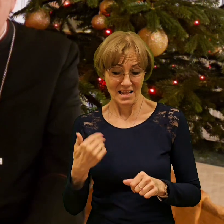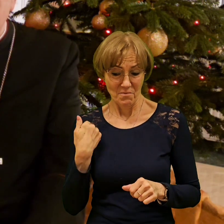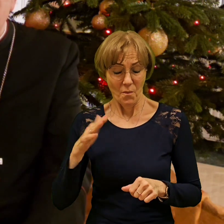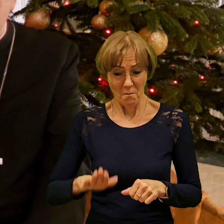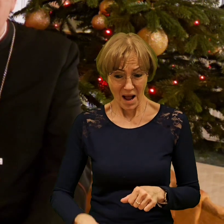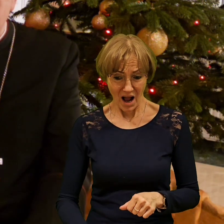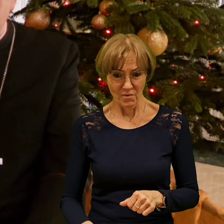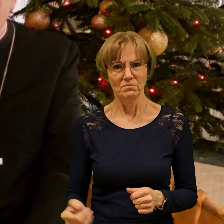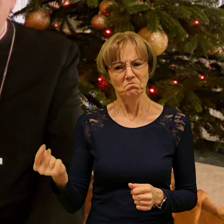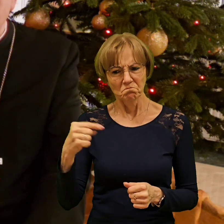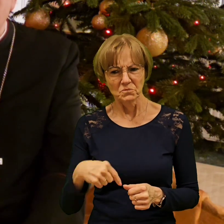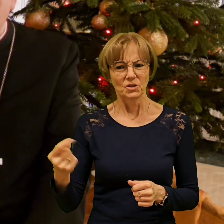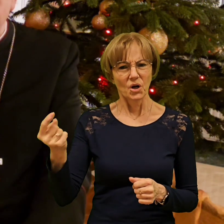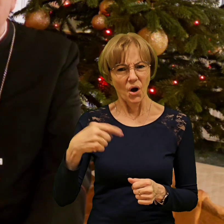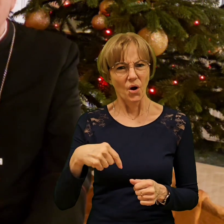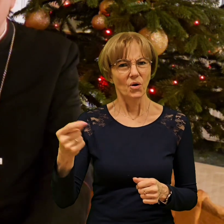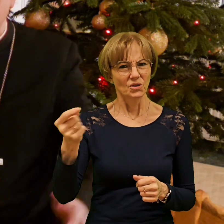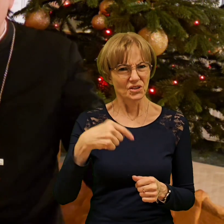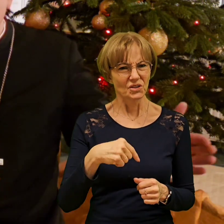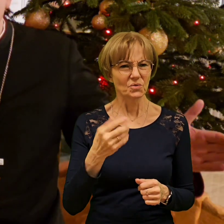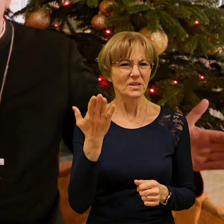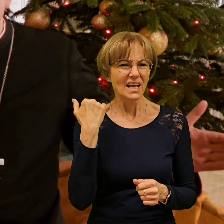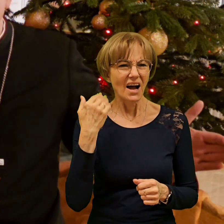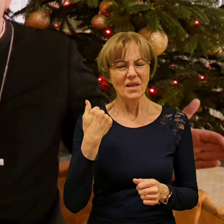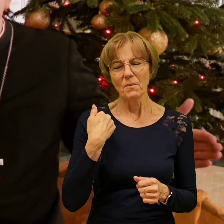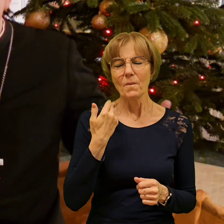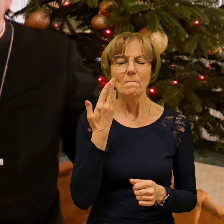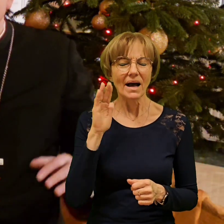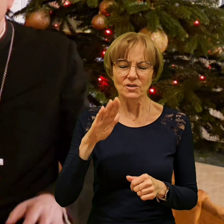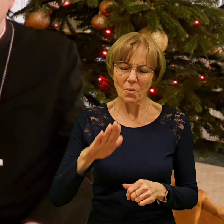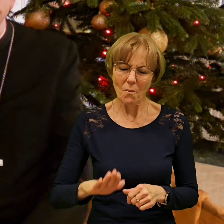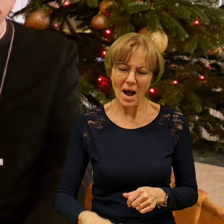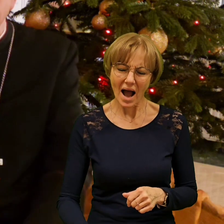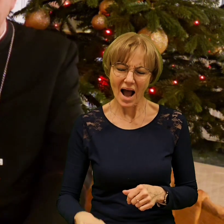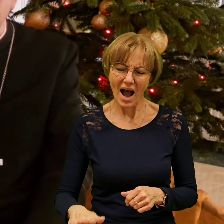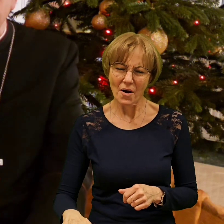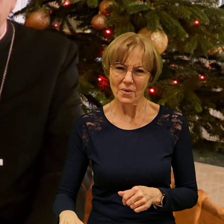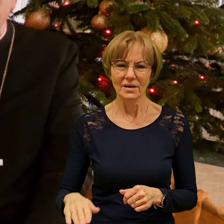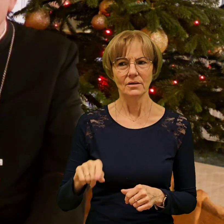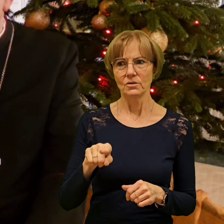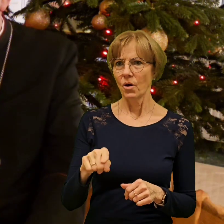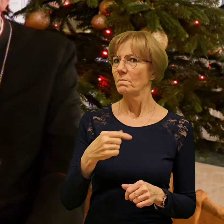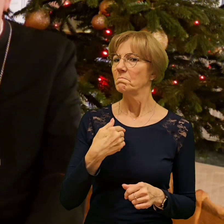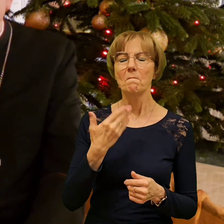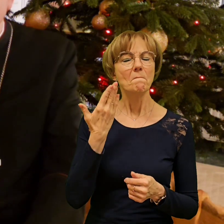bardzo go szanowali, bo on przychodził z dużą rząską. Nie był gotowy,